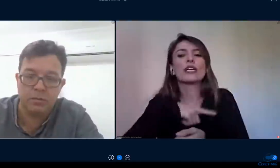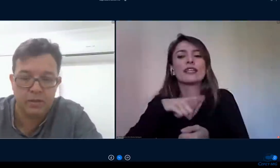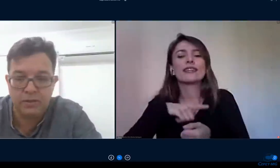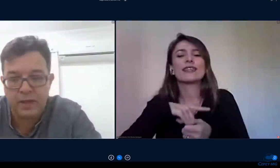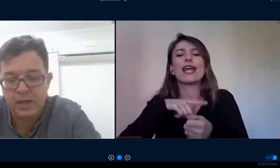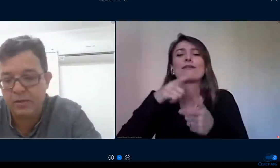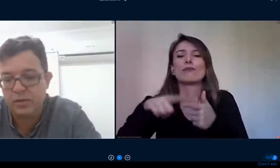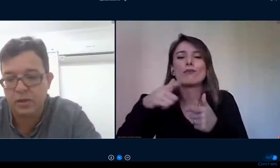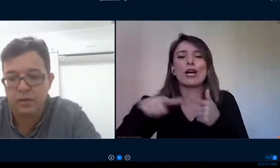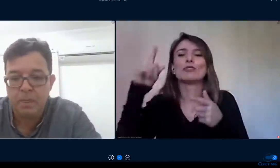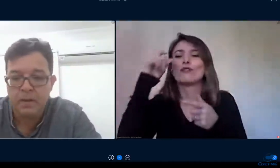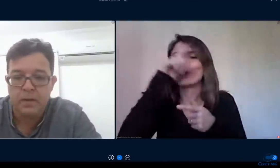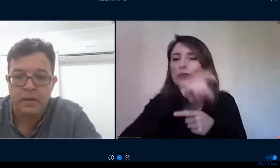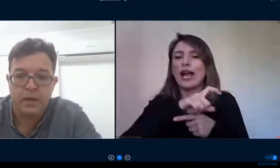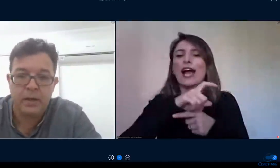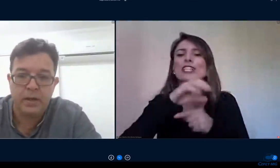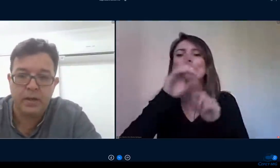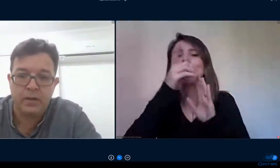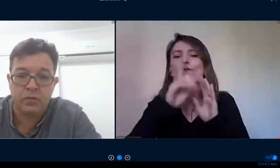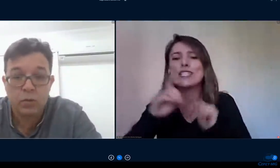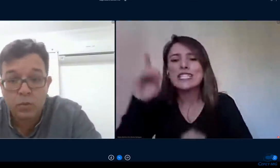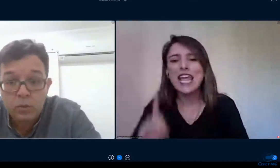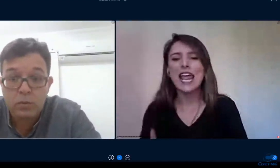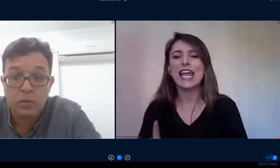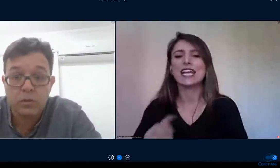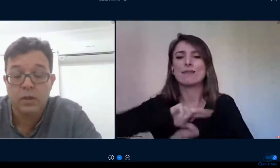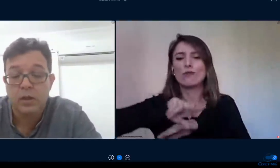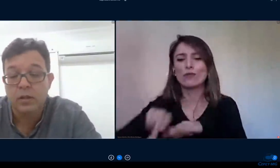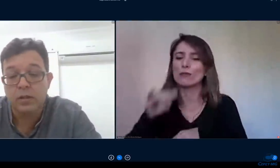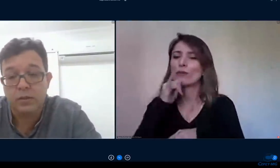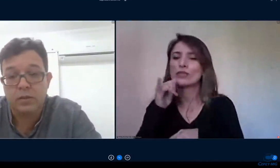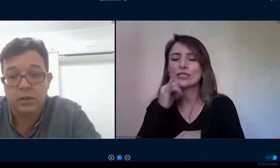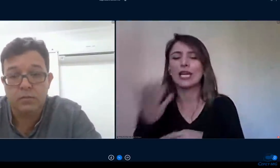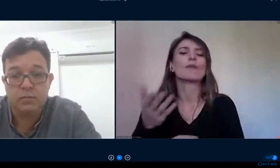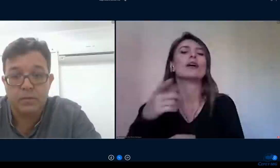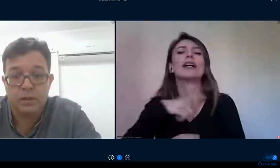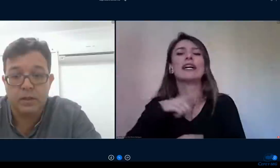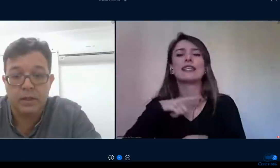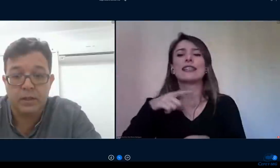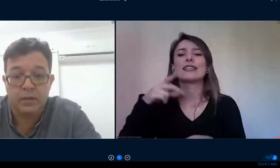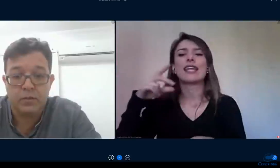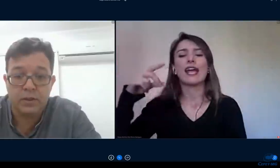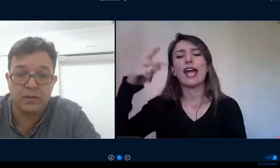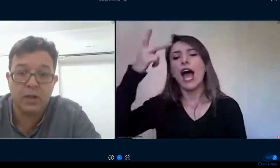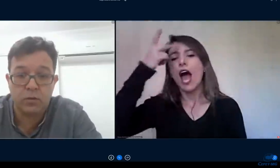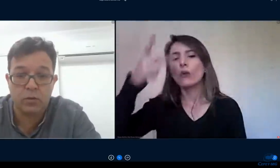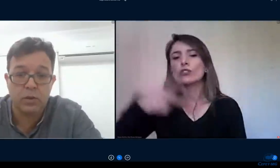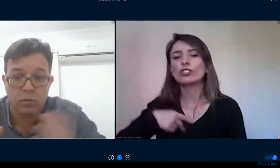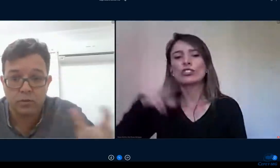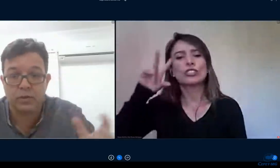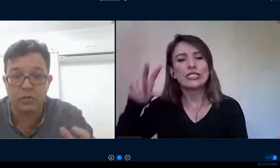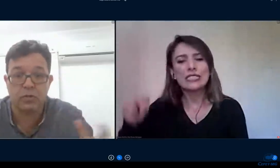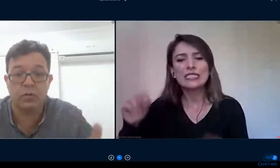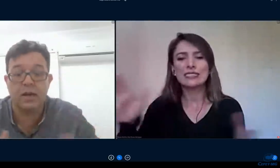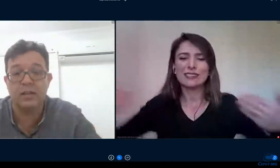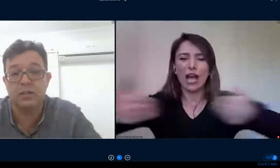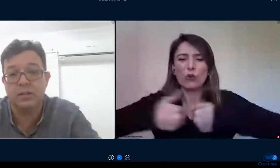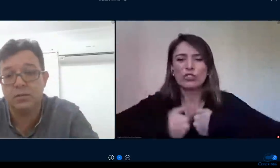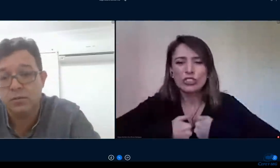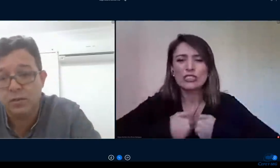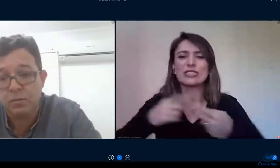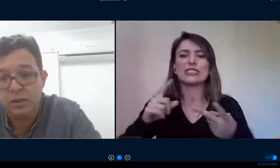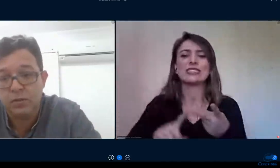de aprendizagem surdos então assim então estudantes daltônicos que tem